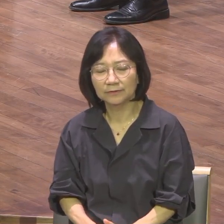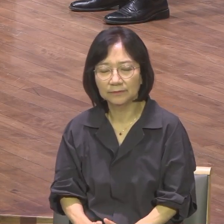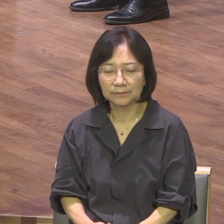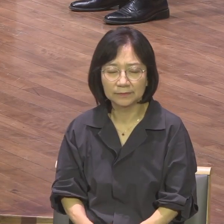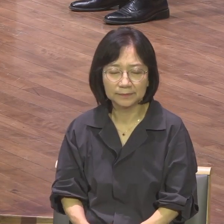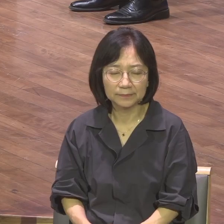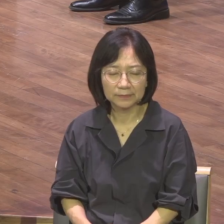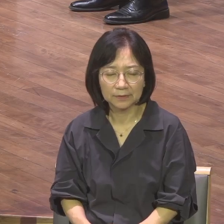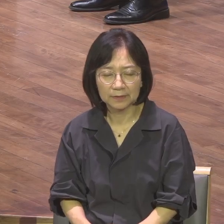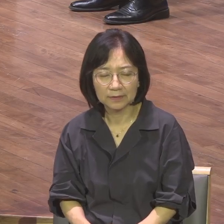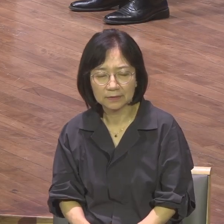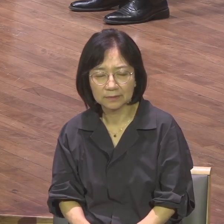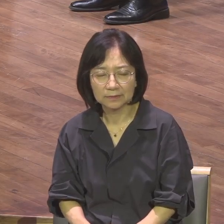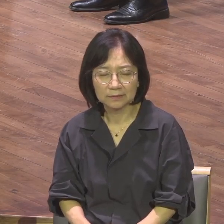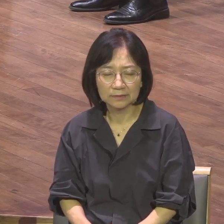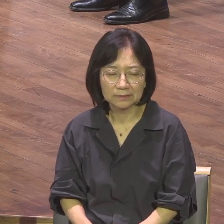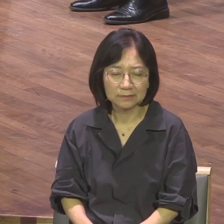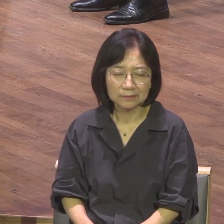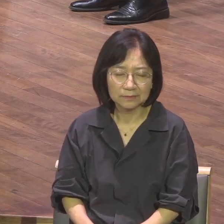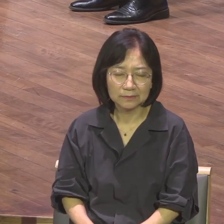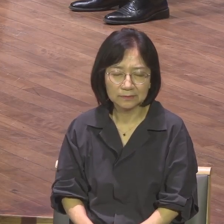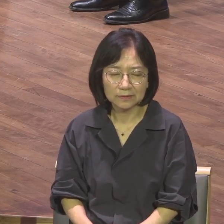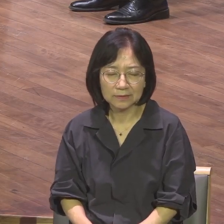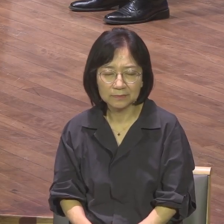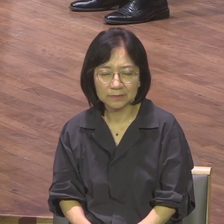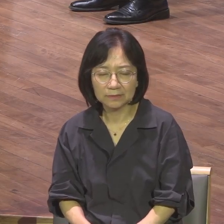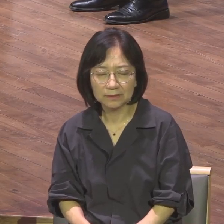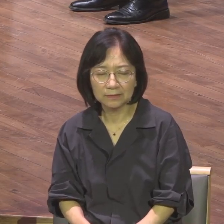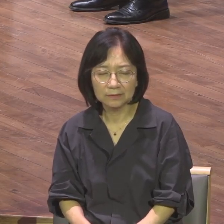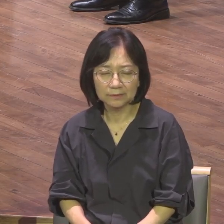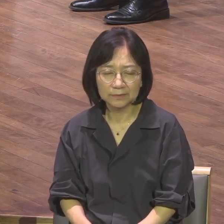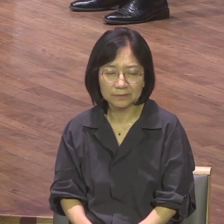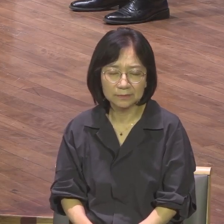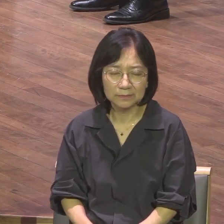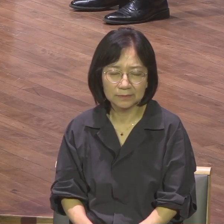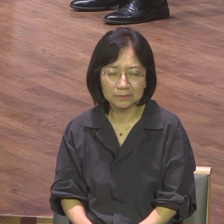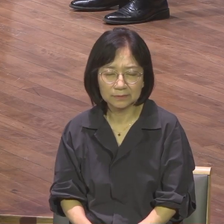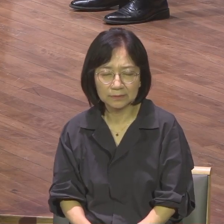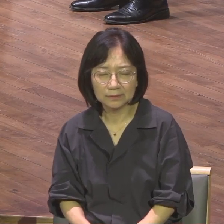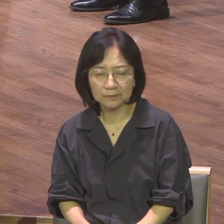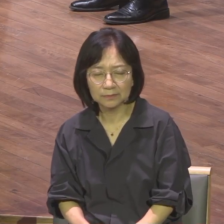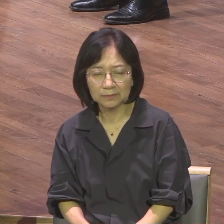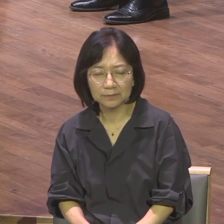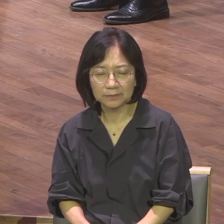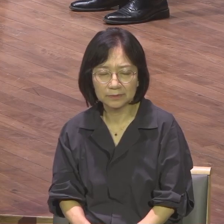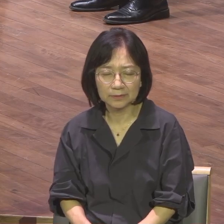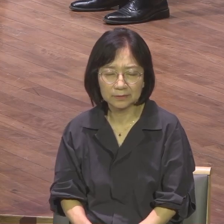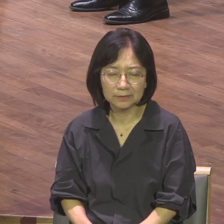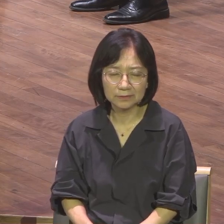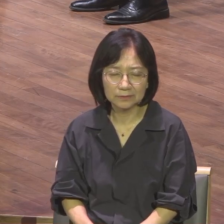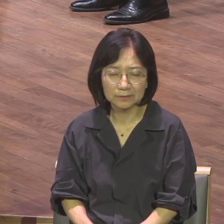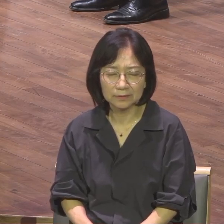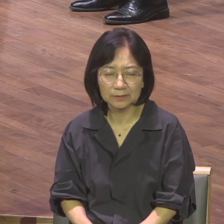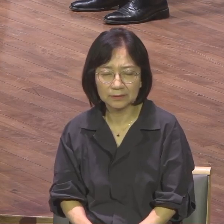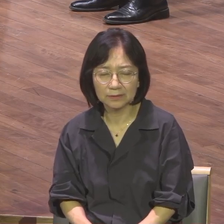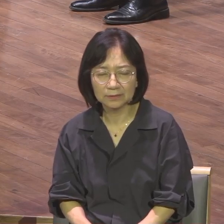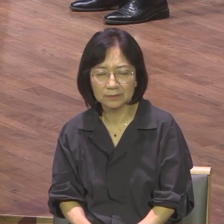영원한 기업 작품 유산이라는 이 연약을 붙게 되었고 우리 머들렛은 우리 우리 후계들이 우리 전도자들이